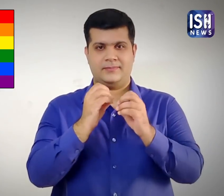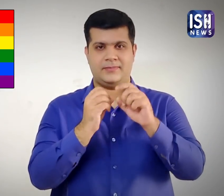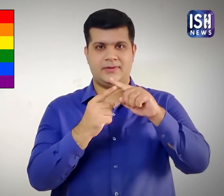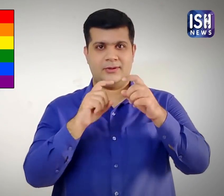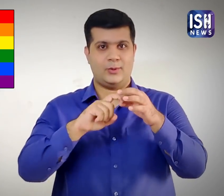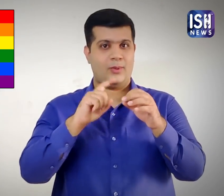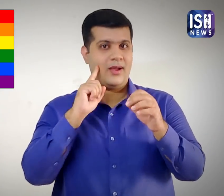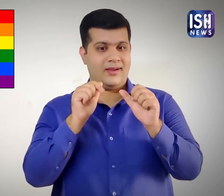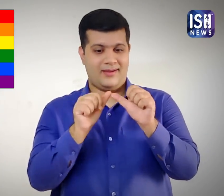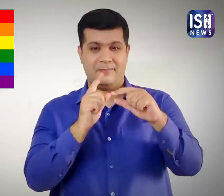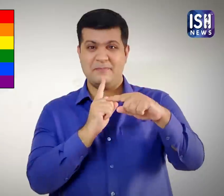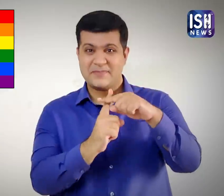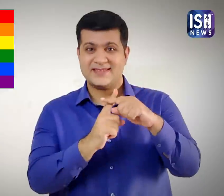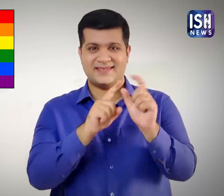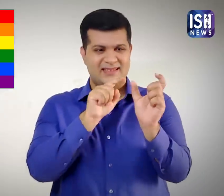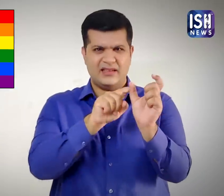यह LGBTQIA के लिए संकेत है।